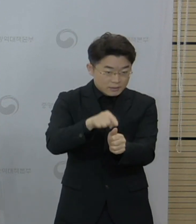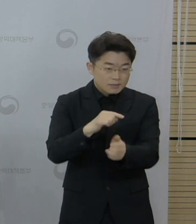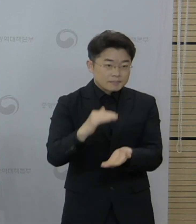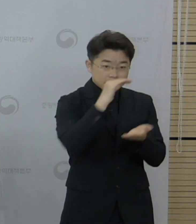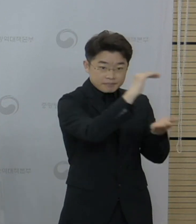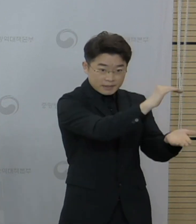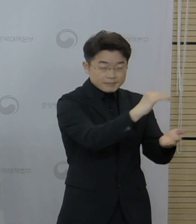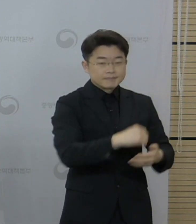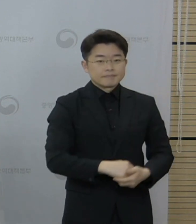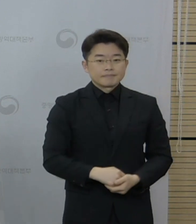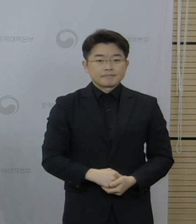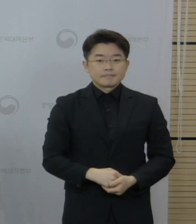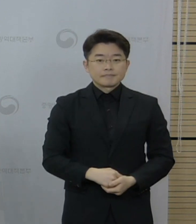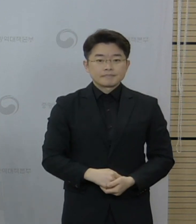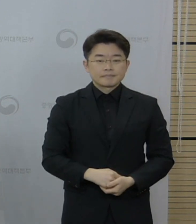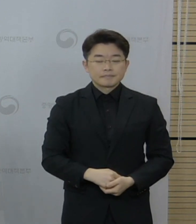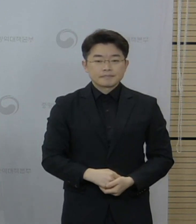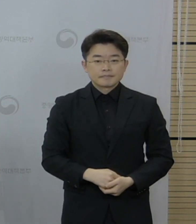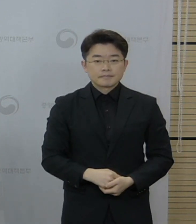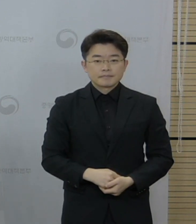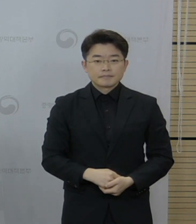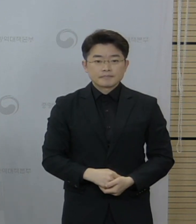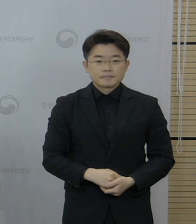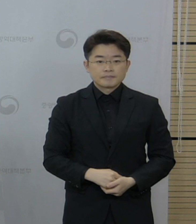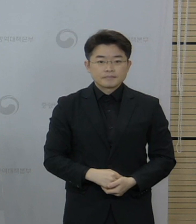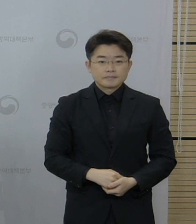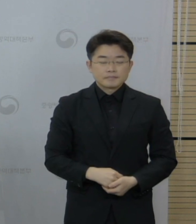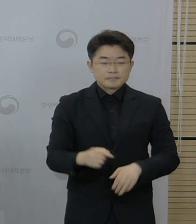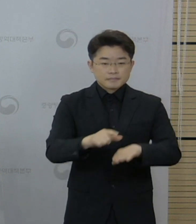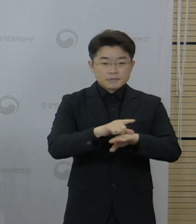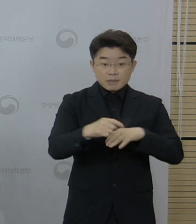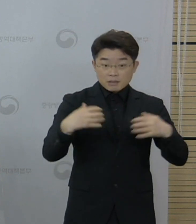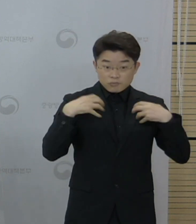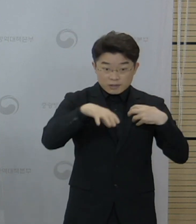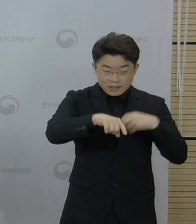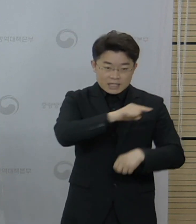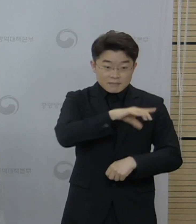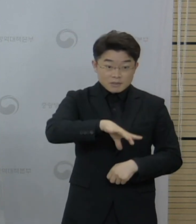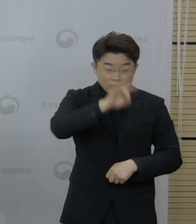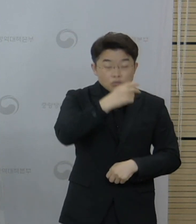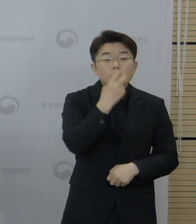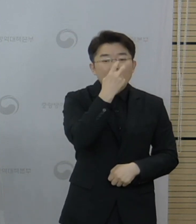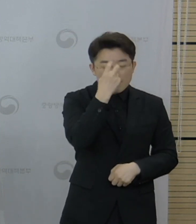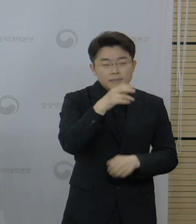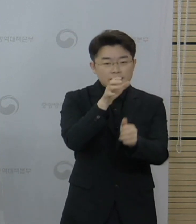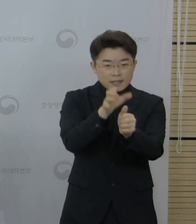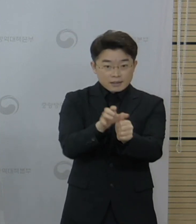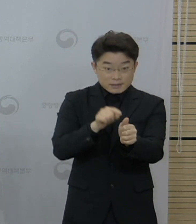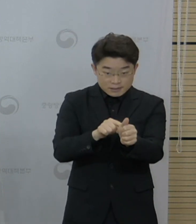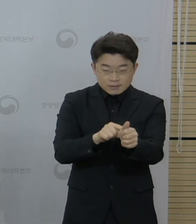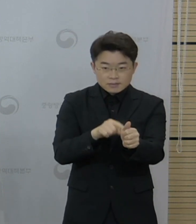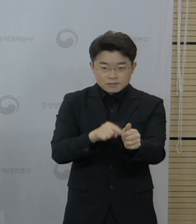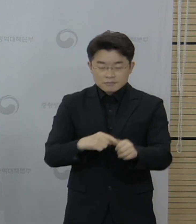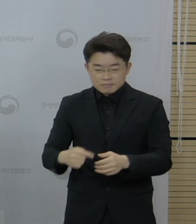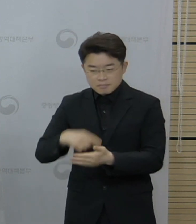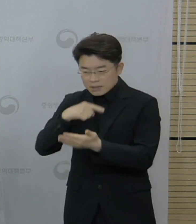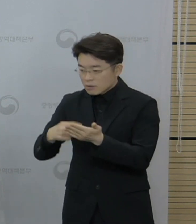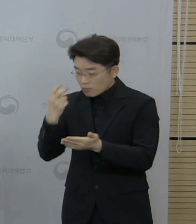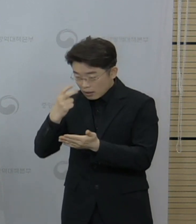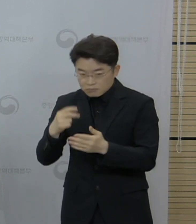할 때 조사를 시행한 해당 지자체가 같이 피해조사반 회의에 참석을 합니다.